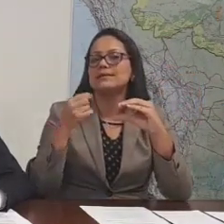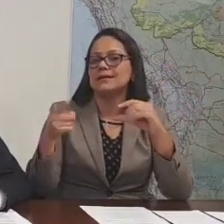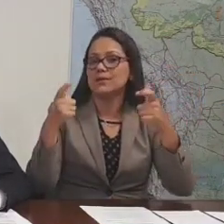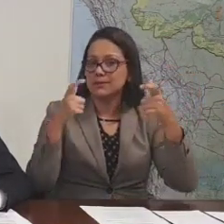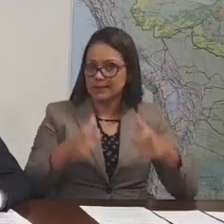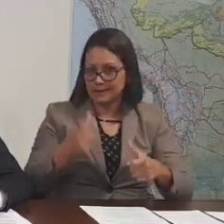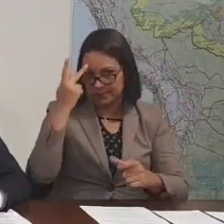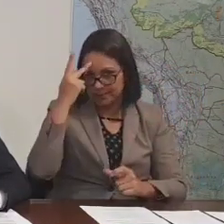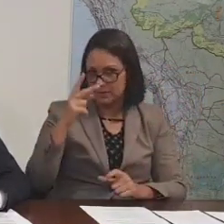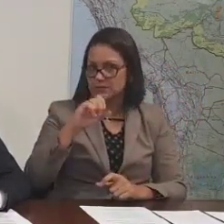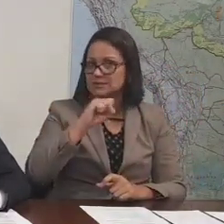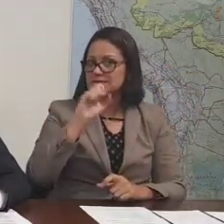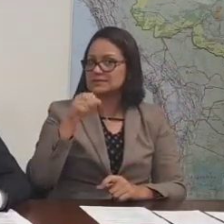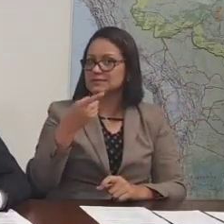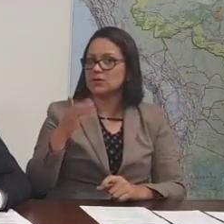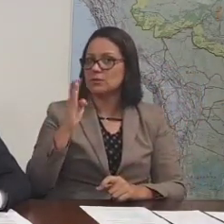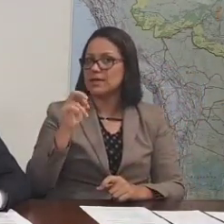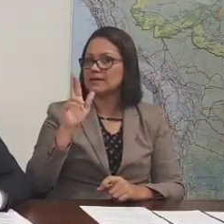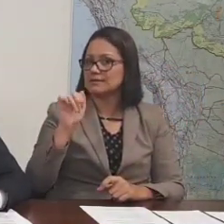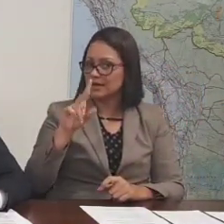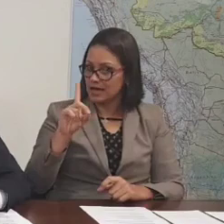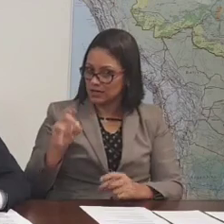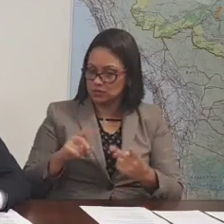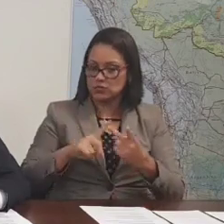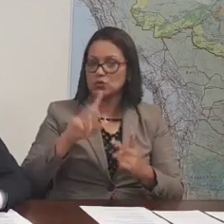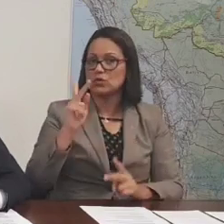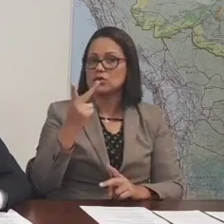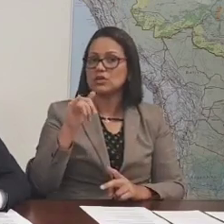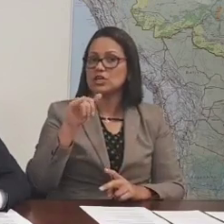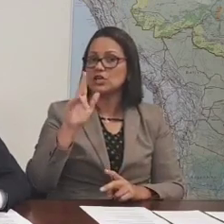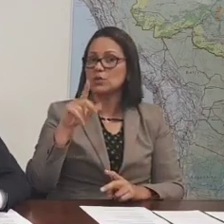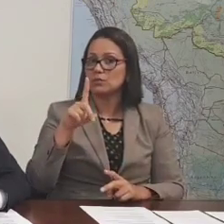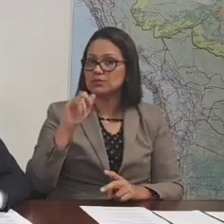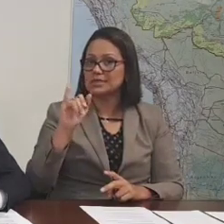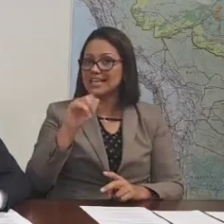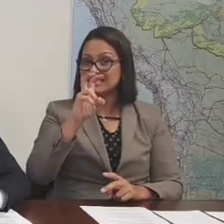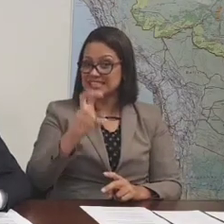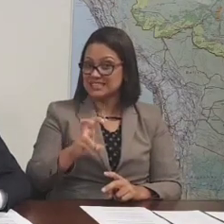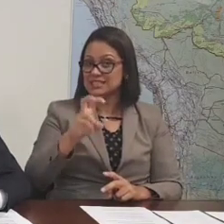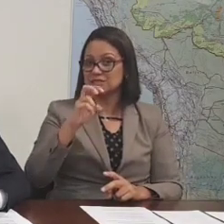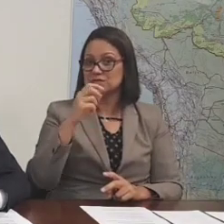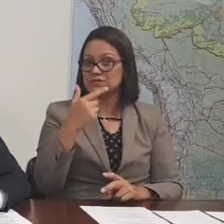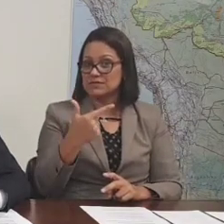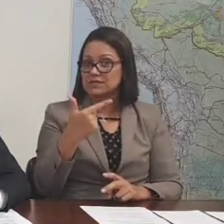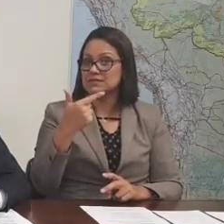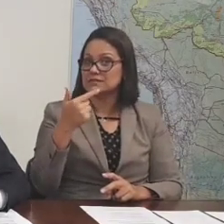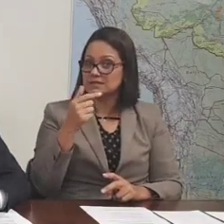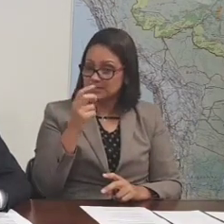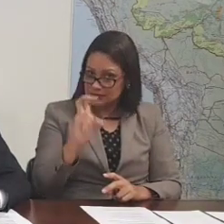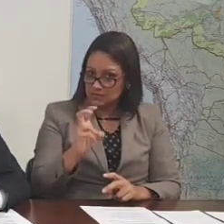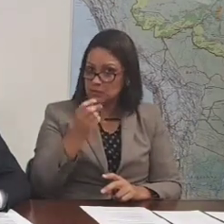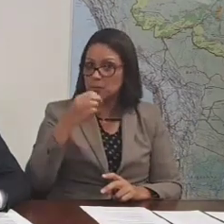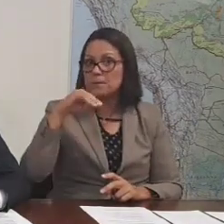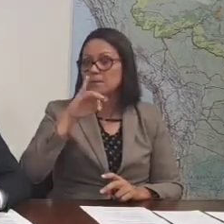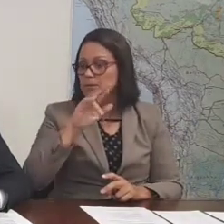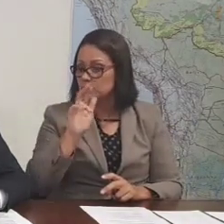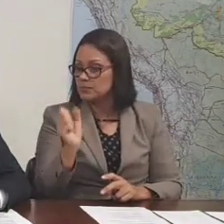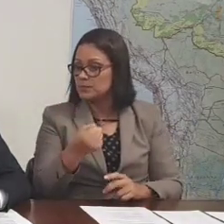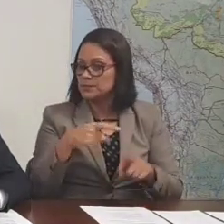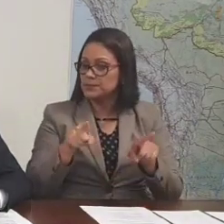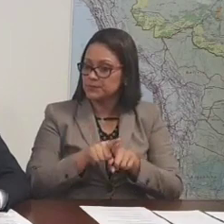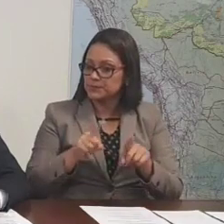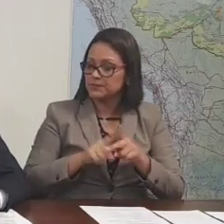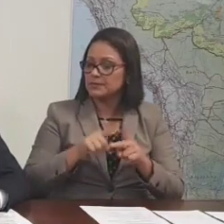A Hyundai, R 125 milhões em Piracicaba. A GM, R 10 bilhões em fábricas